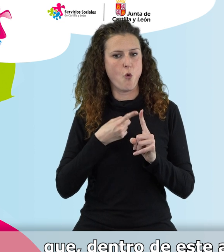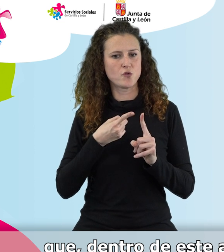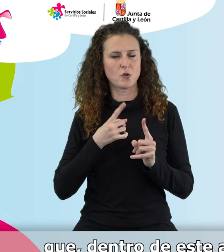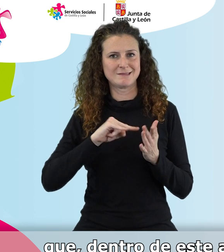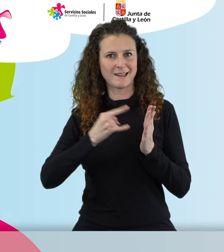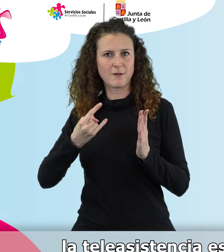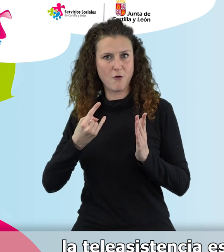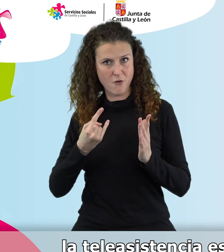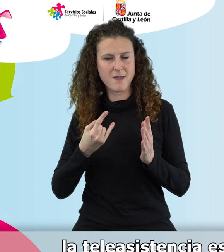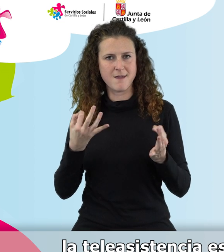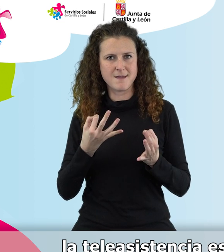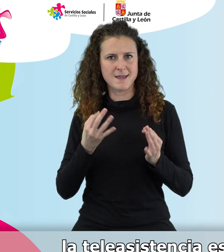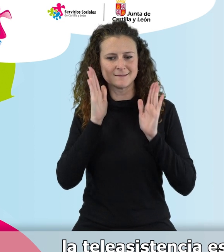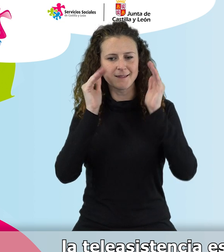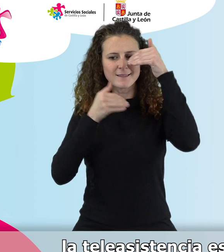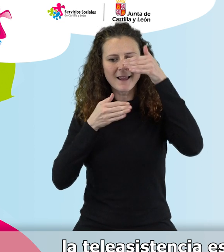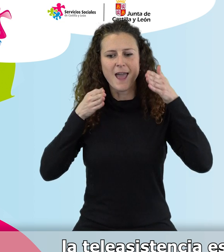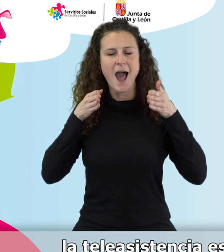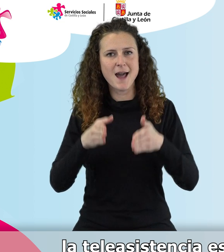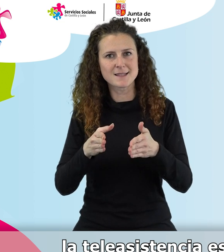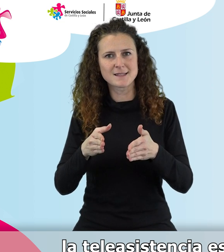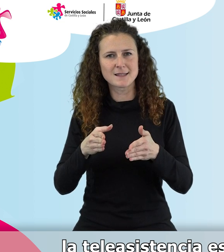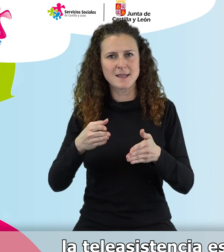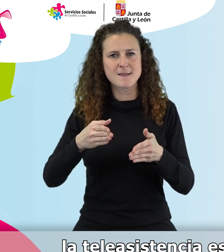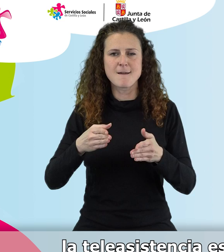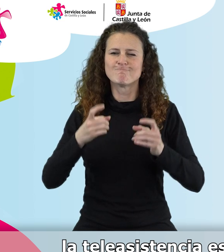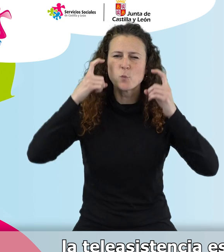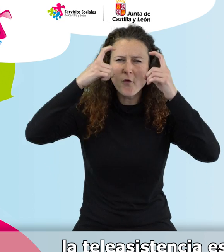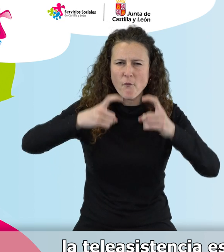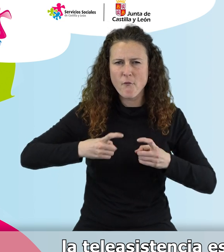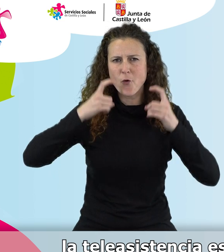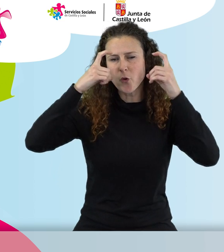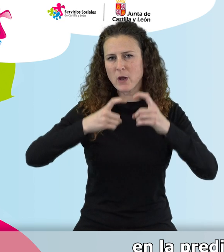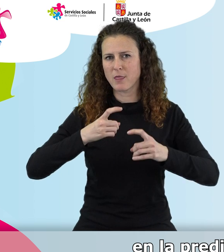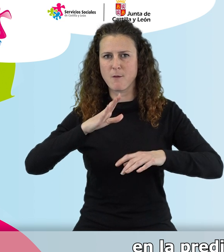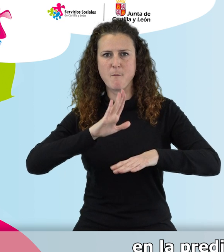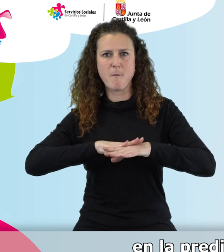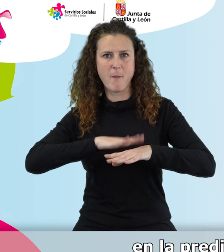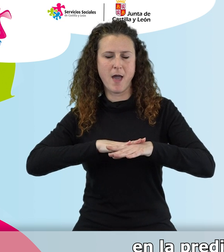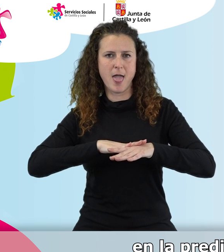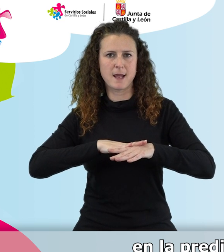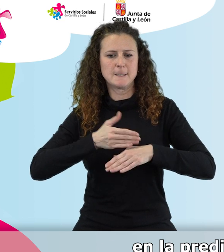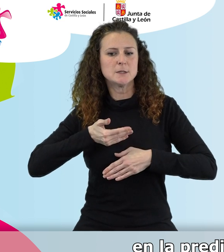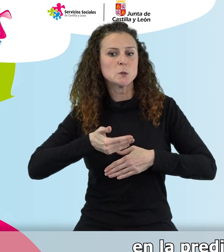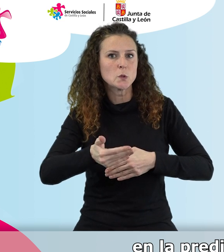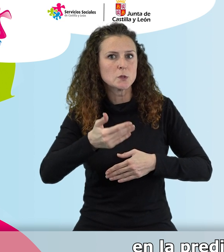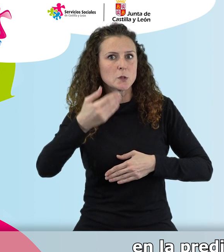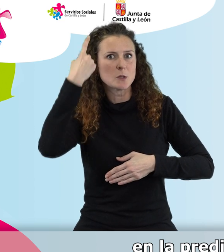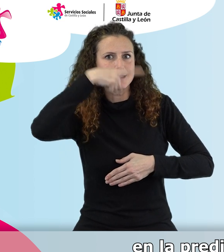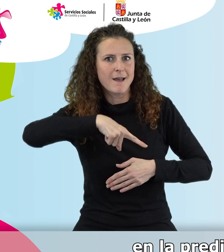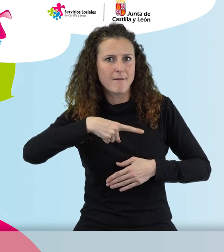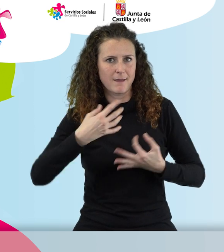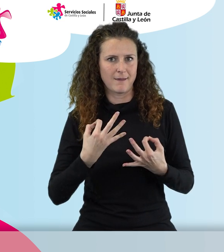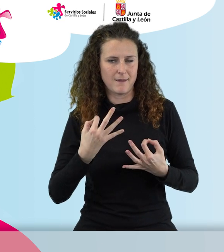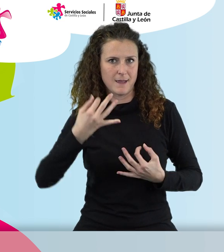tecnológicos, la teleasistencia está realizando un esfuerzo muy importante en la predicción y detección temprana de